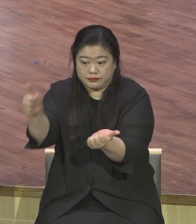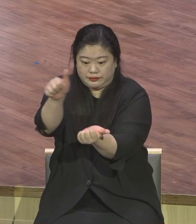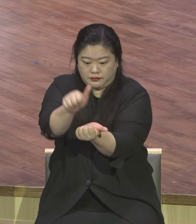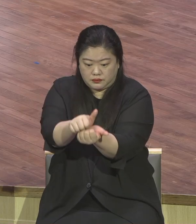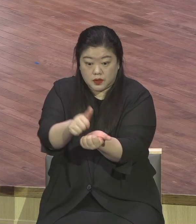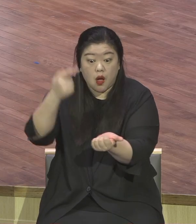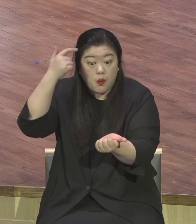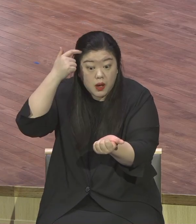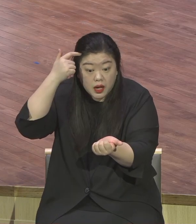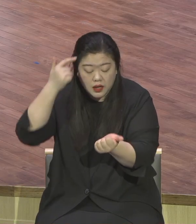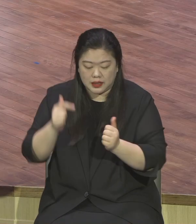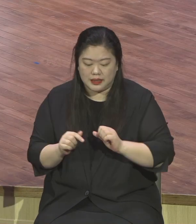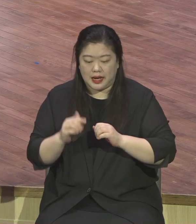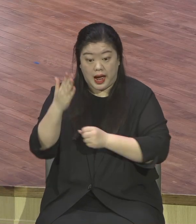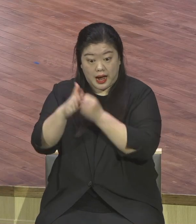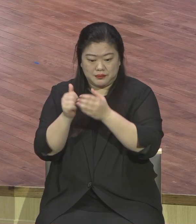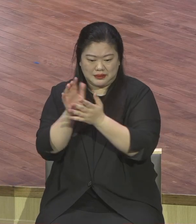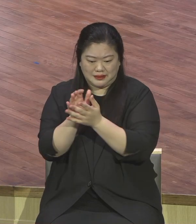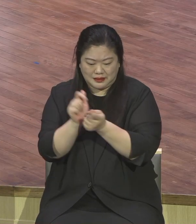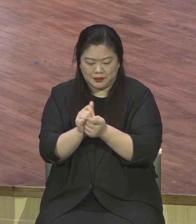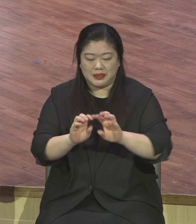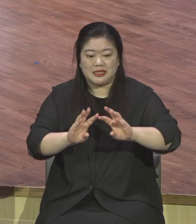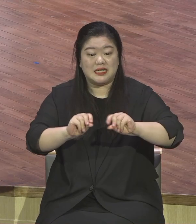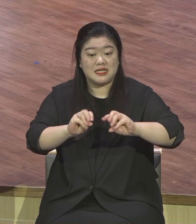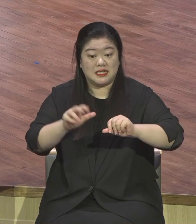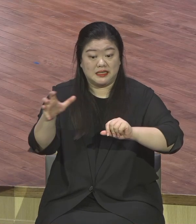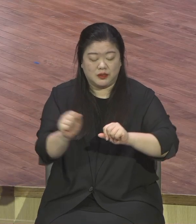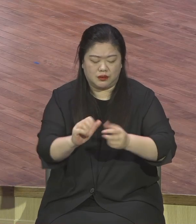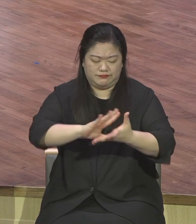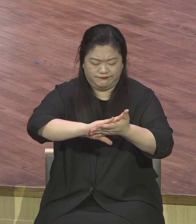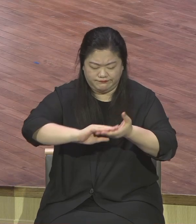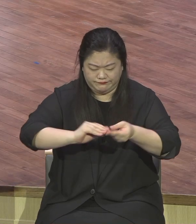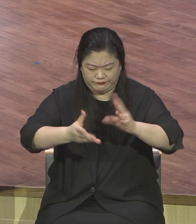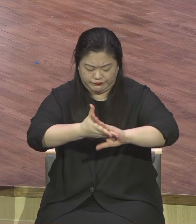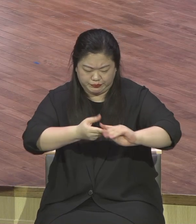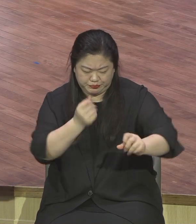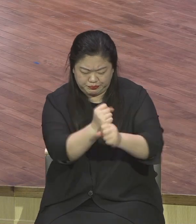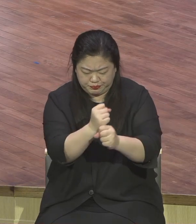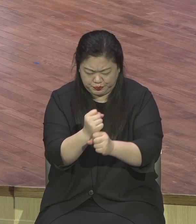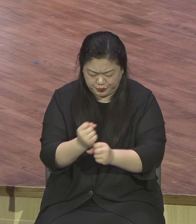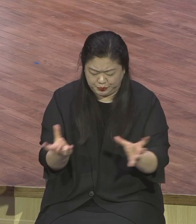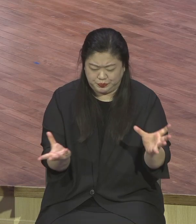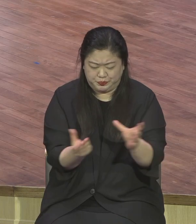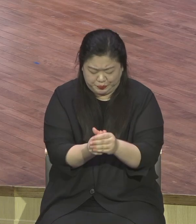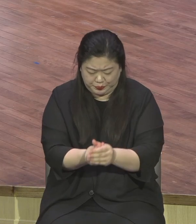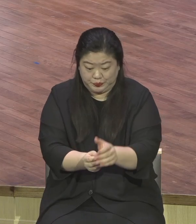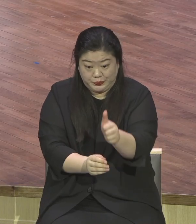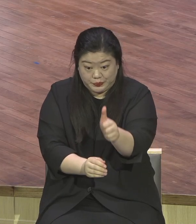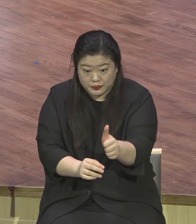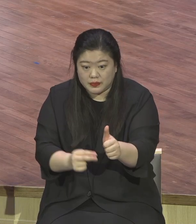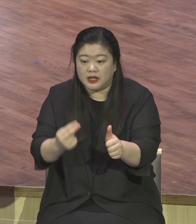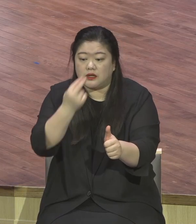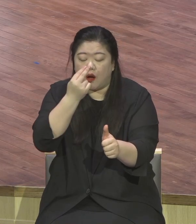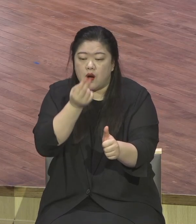지었어요 그래서 영을 넣었어요 영을 넣었어요 생영을 넣었어요 사람에게만